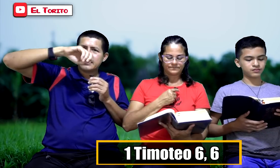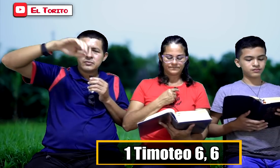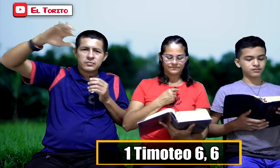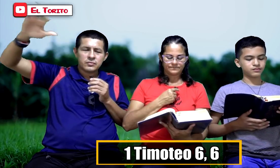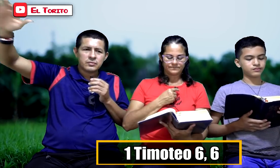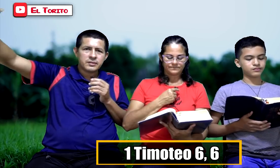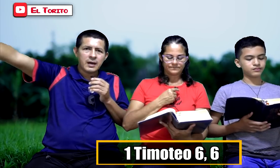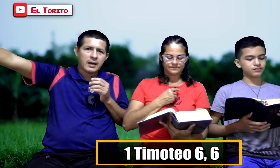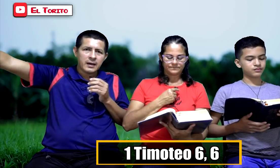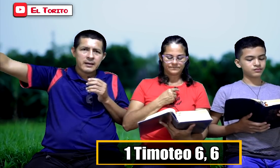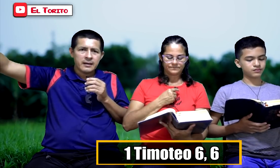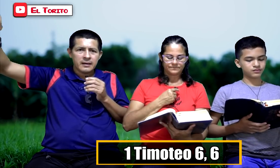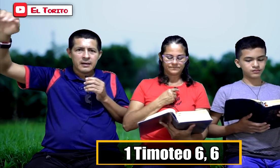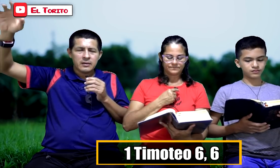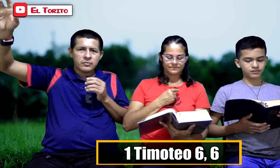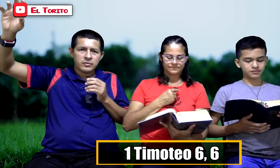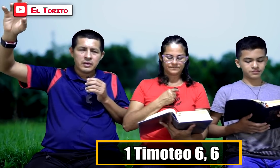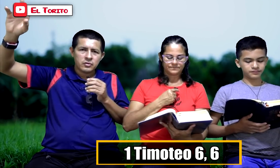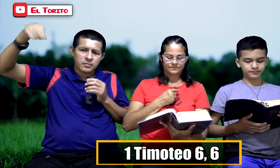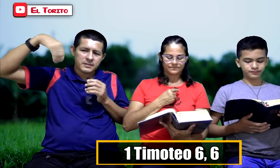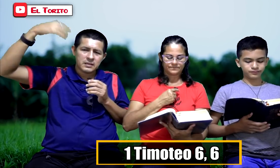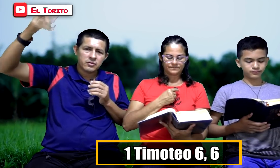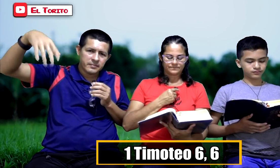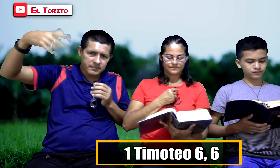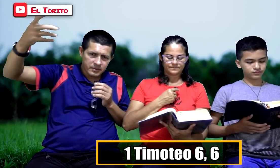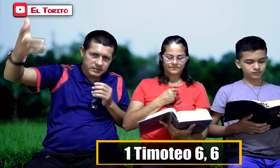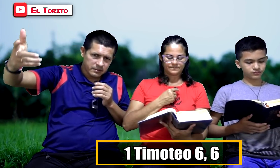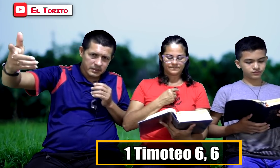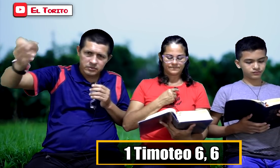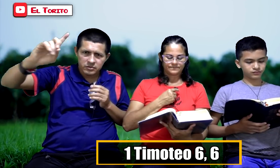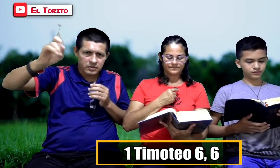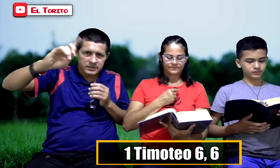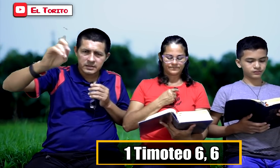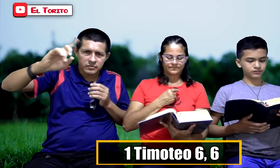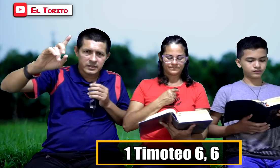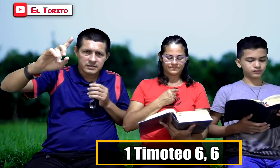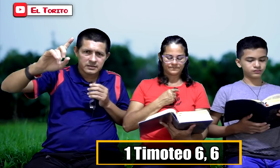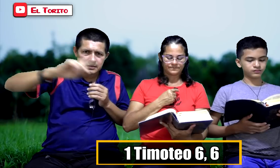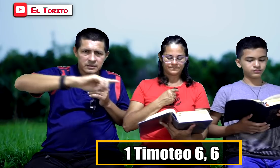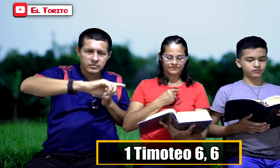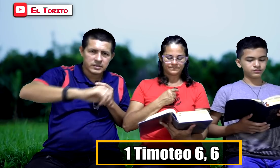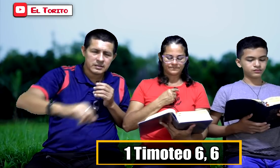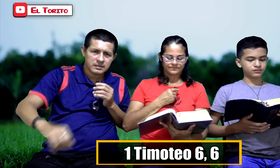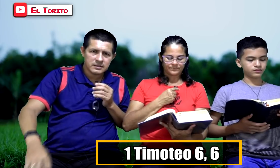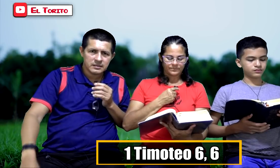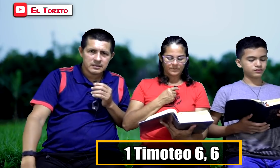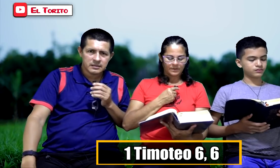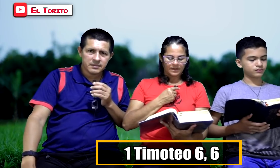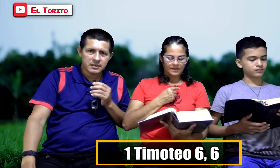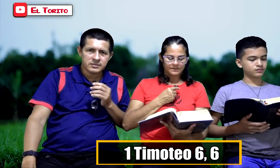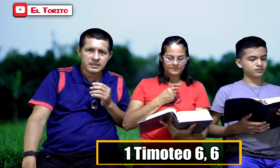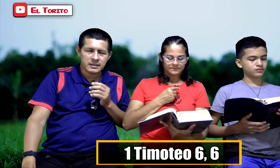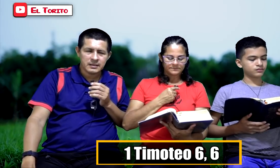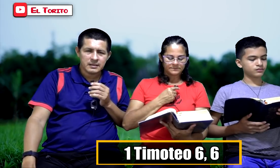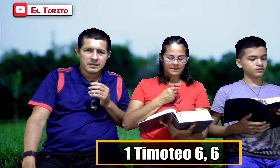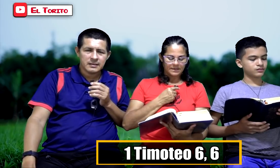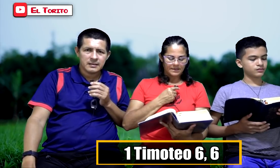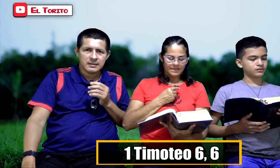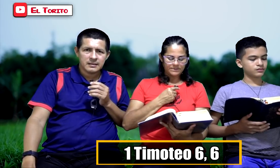insultar al uno y al otro pasándome por encima del otro. No, así no es. Escuchen. Repítelo y sigue. Es